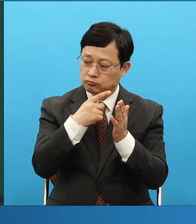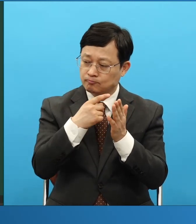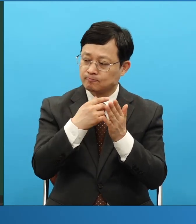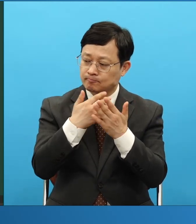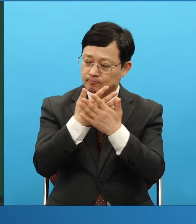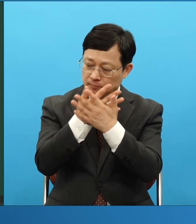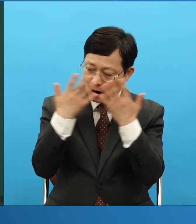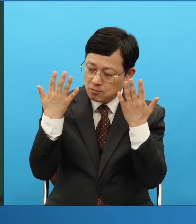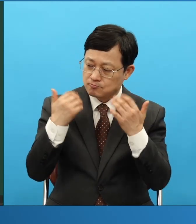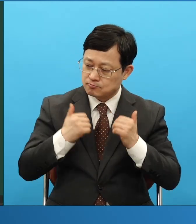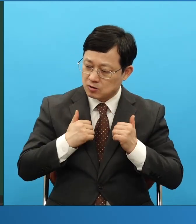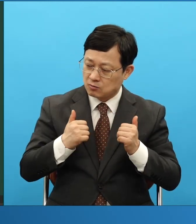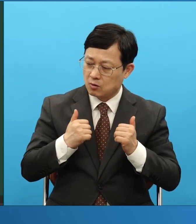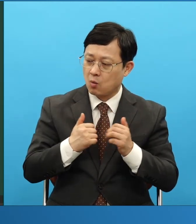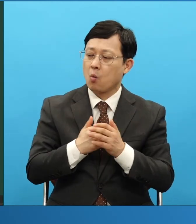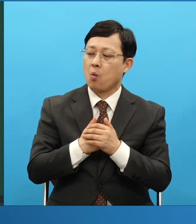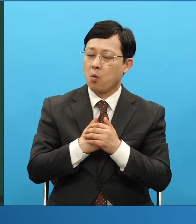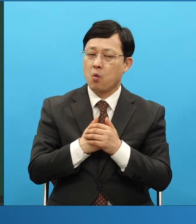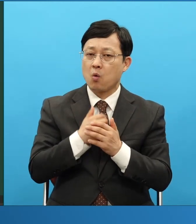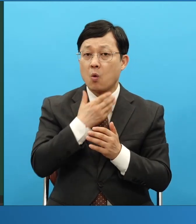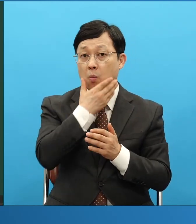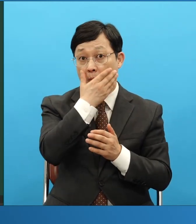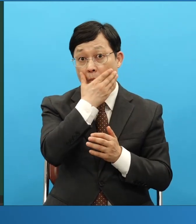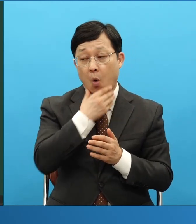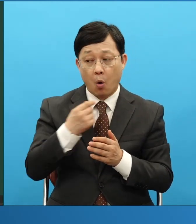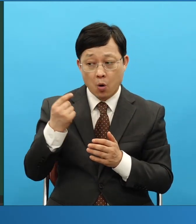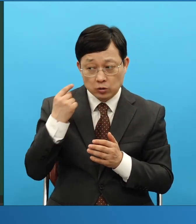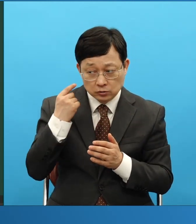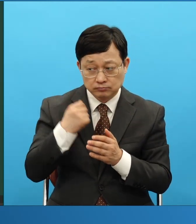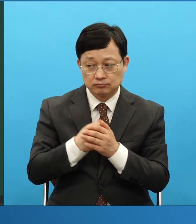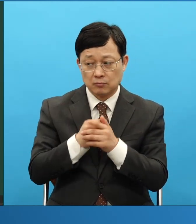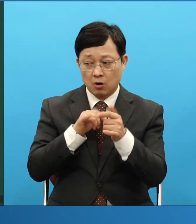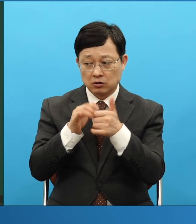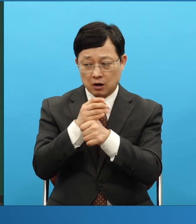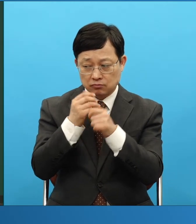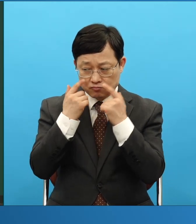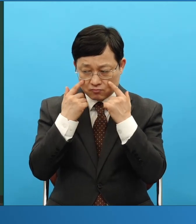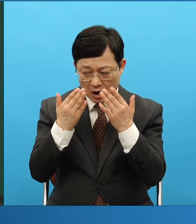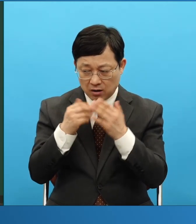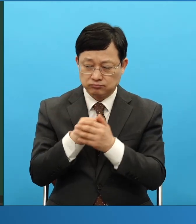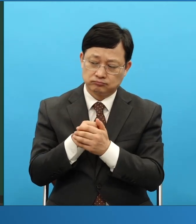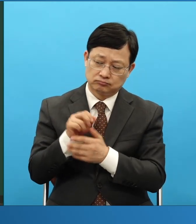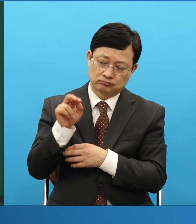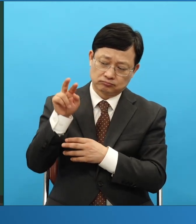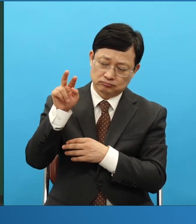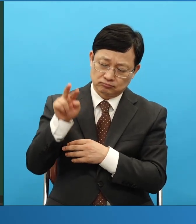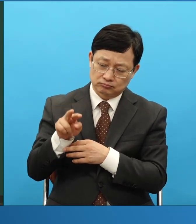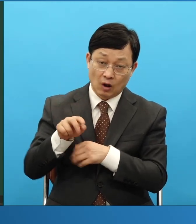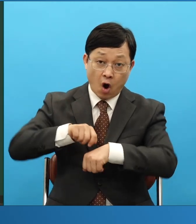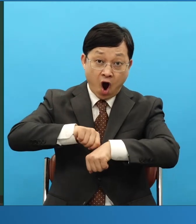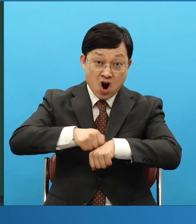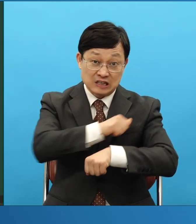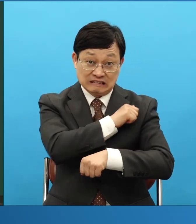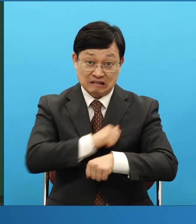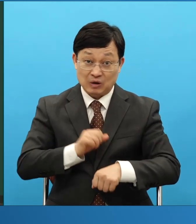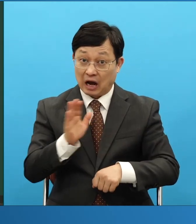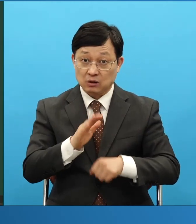저게 보금과 은약의 힘이구나 나는 그냥 참는 줄 알았어요 얼마나